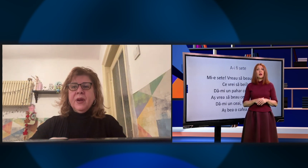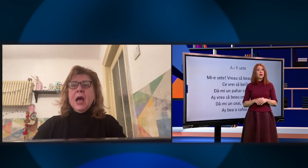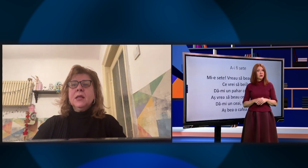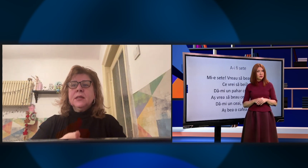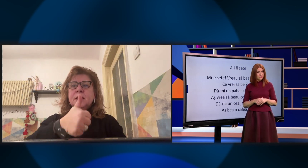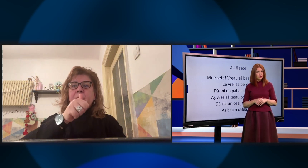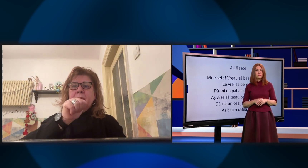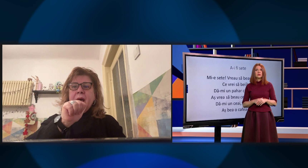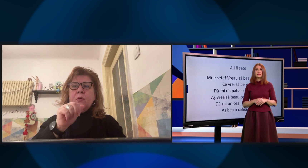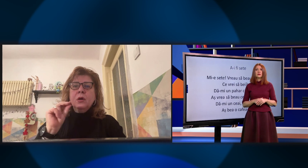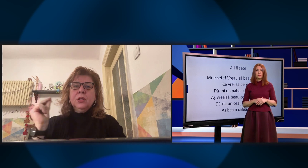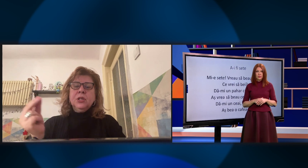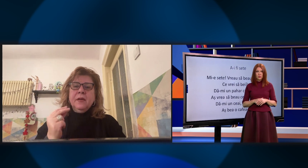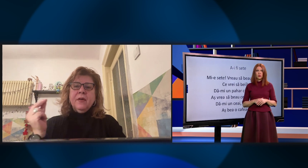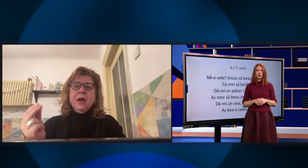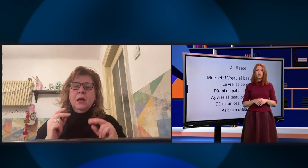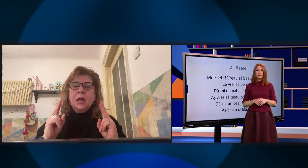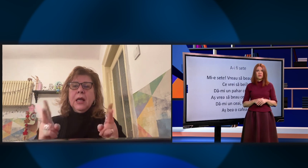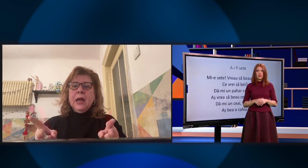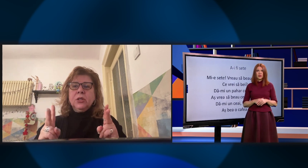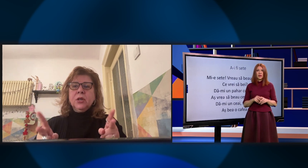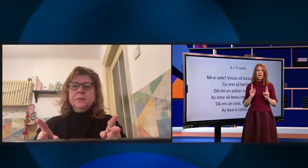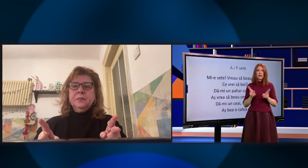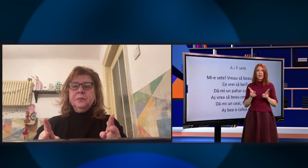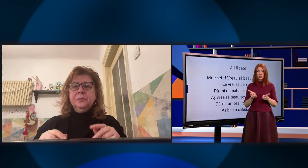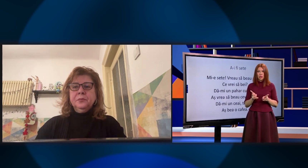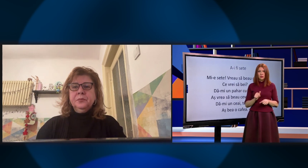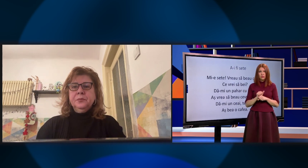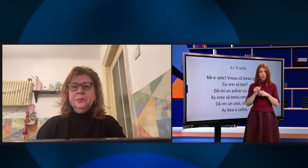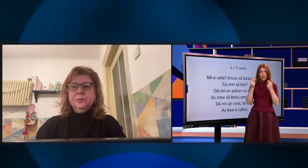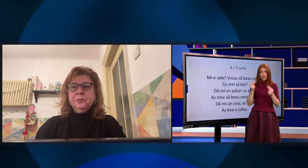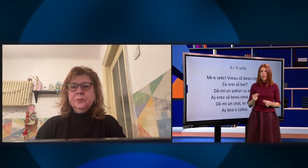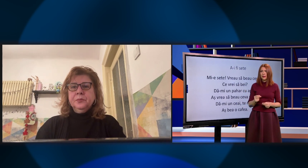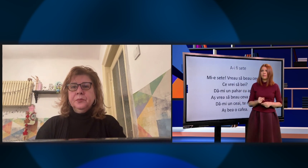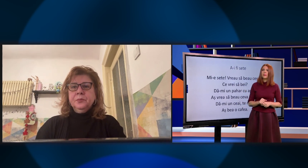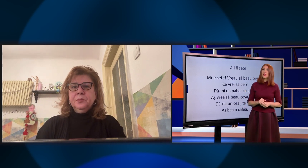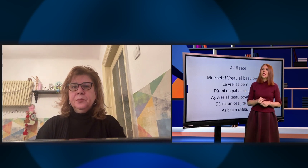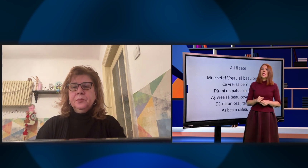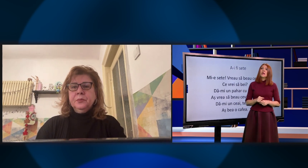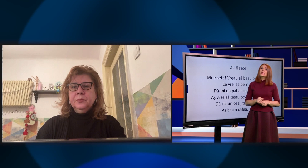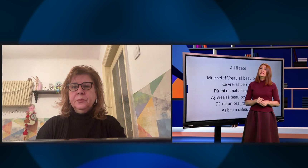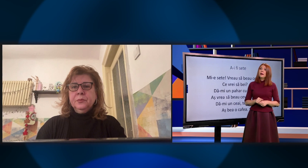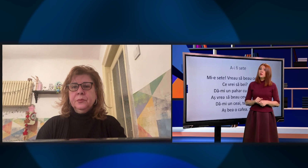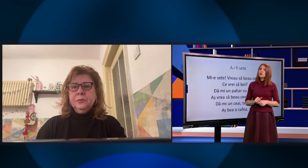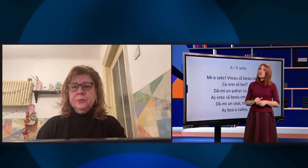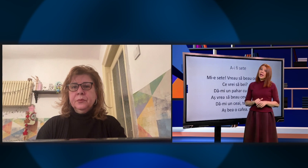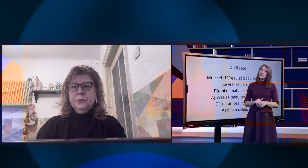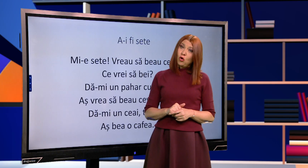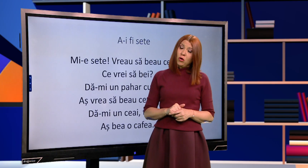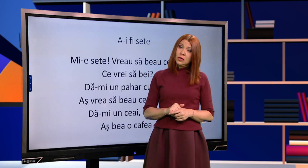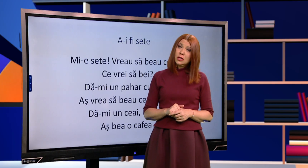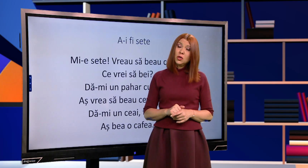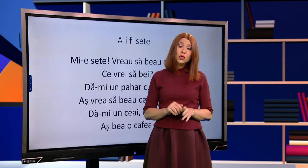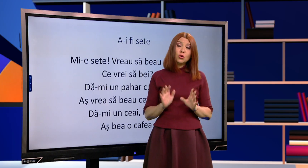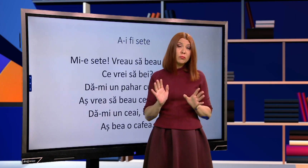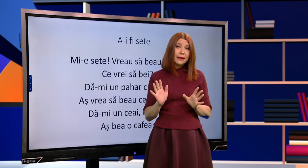Aș vrea să beau ceva rece. Rece. Foarte bine. Dă-mi un ceai,